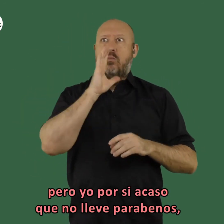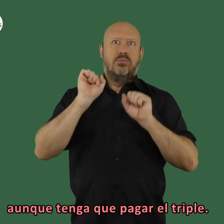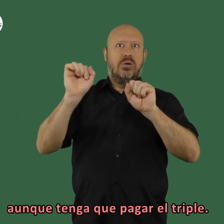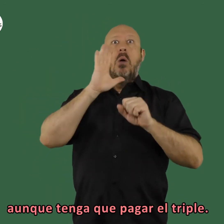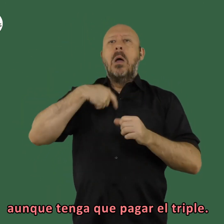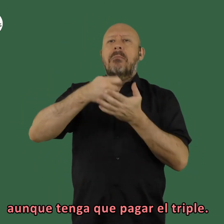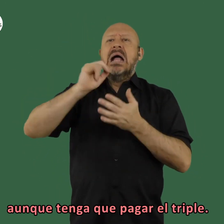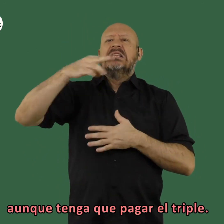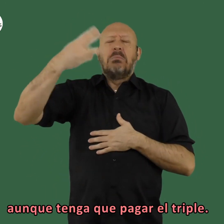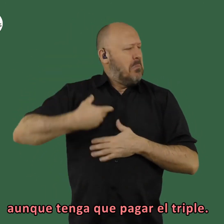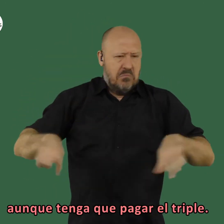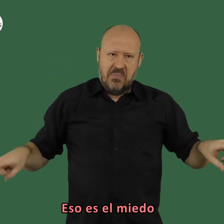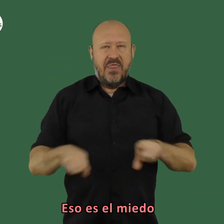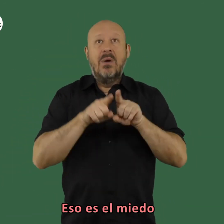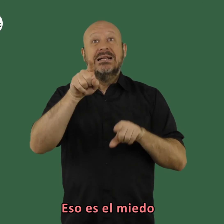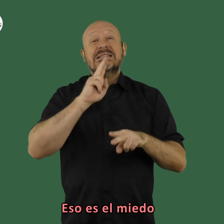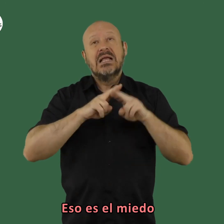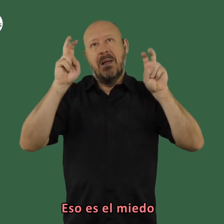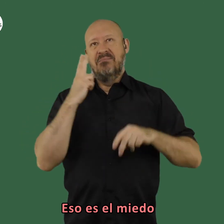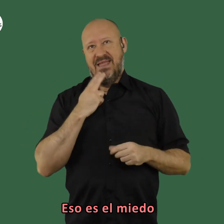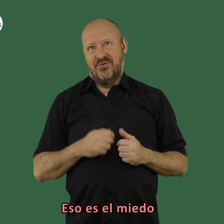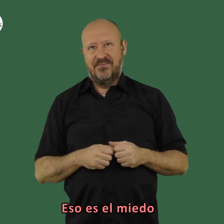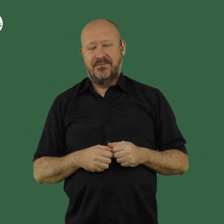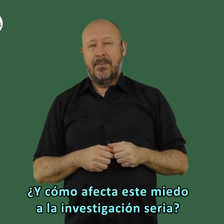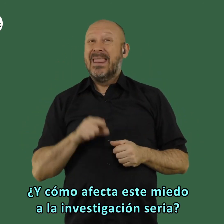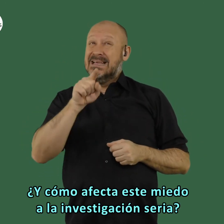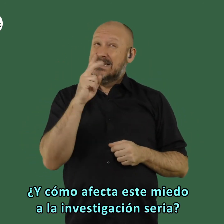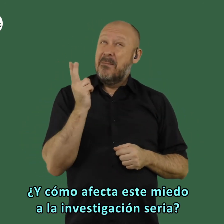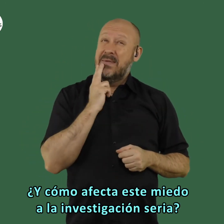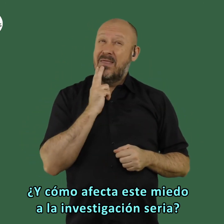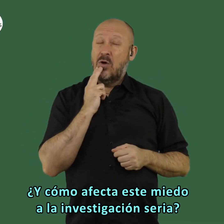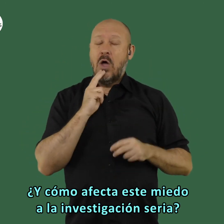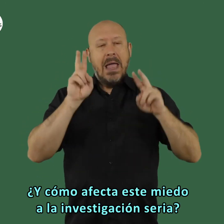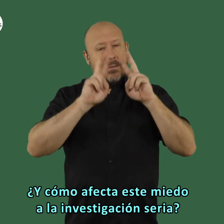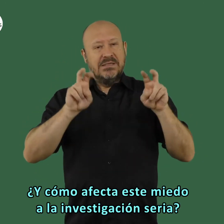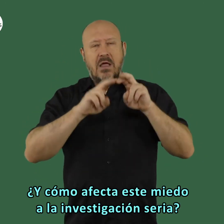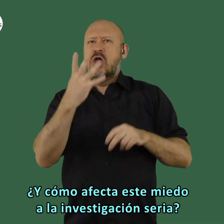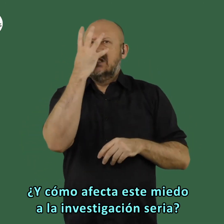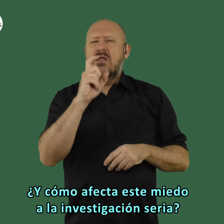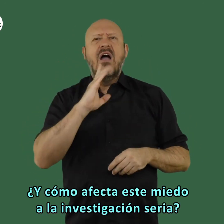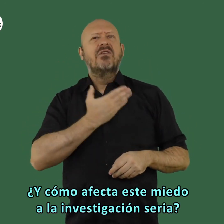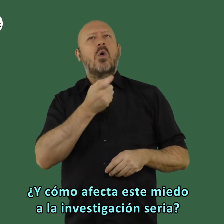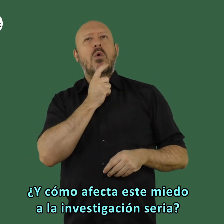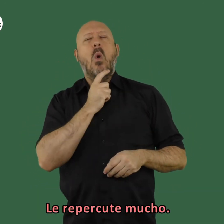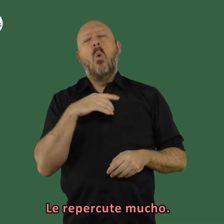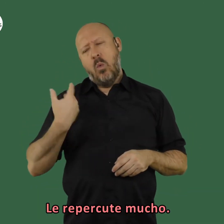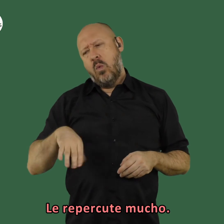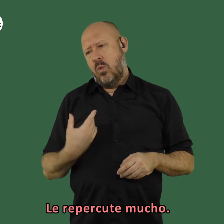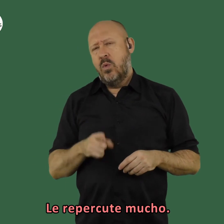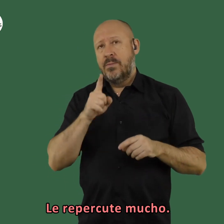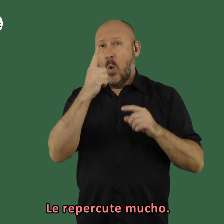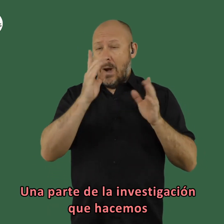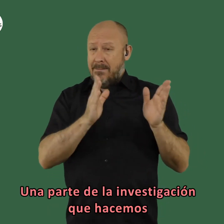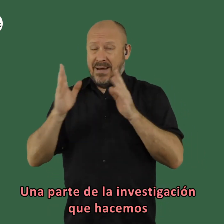parabeno aunque tenga que pagar el triple todo es eso es el miedo y cómo afecta este miedo a la investigación seria le